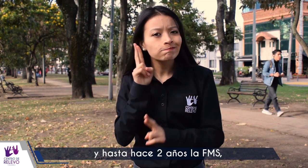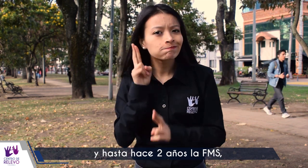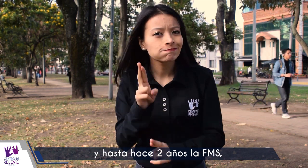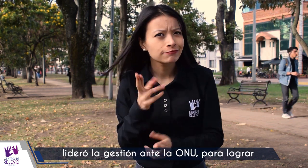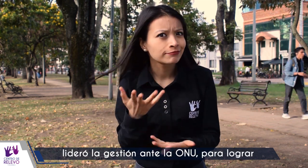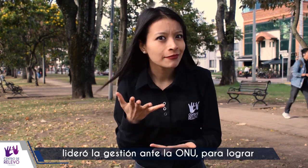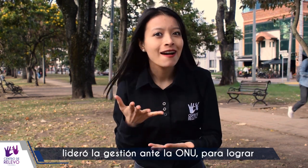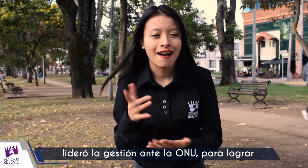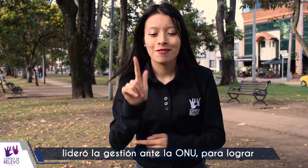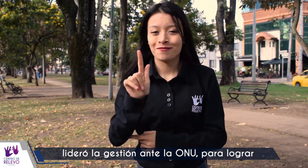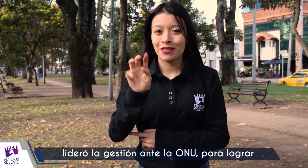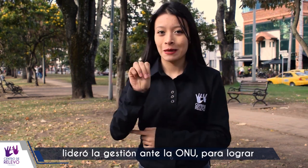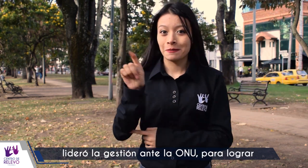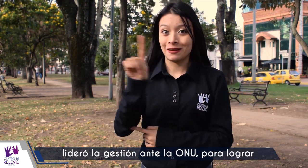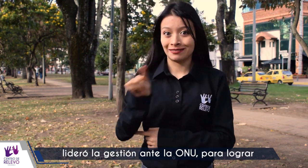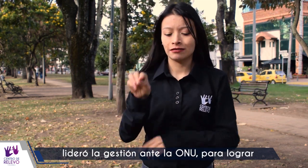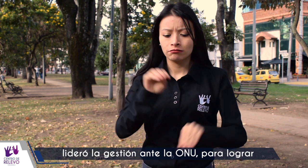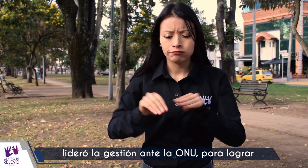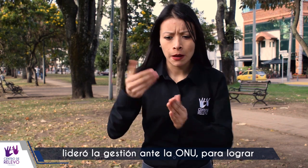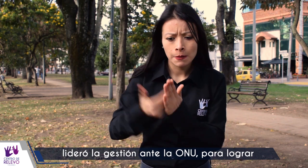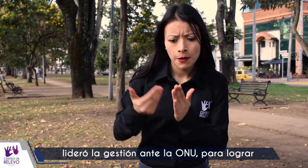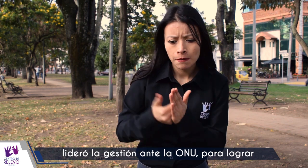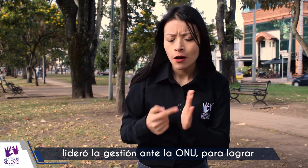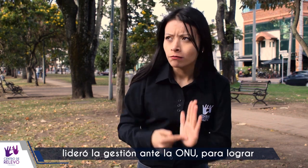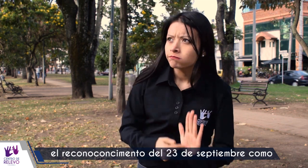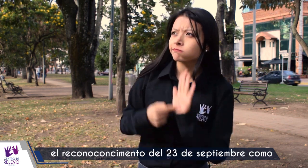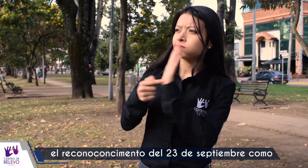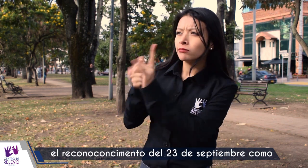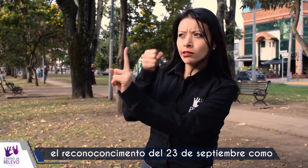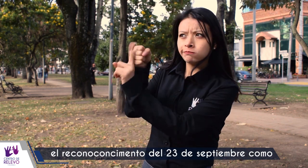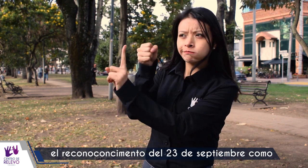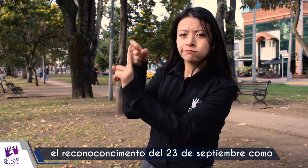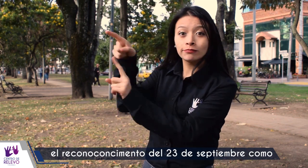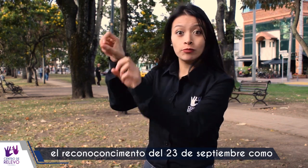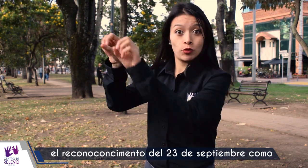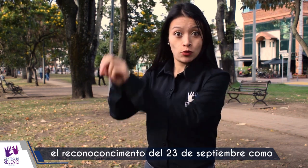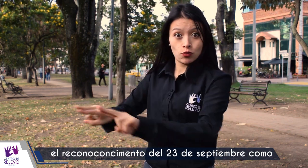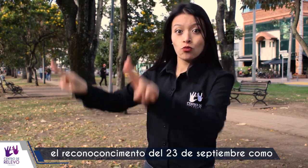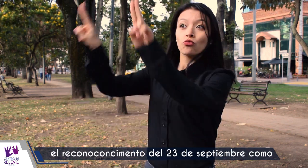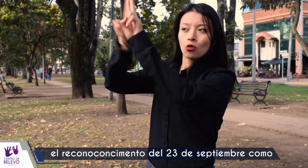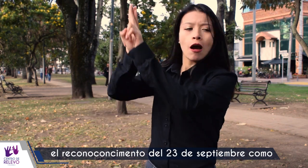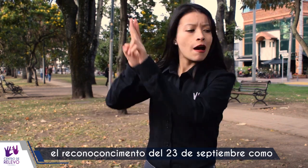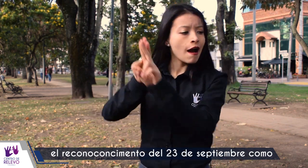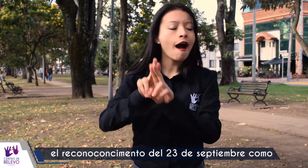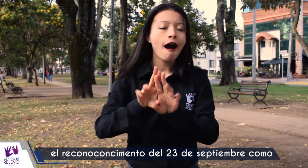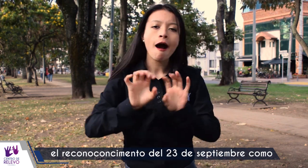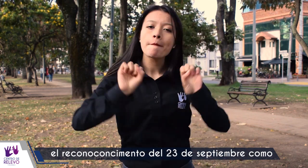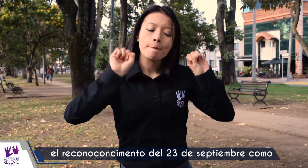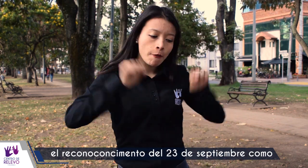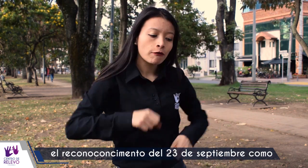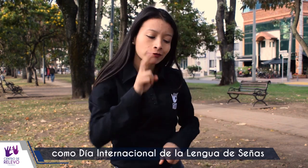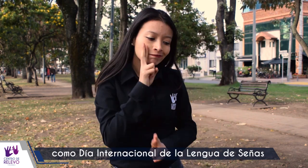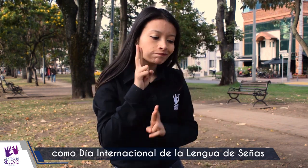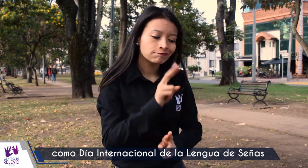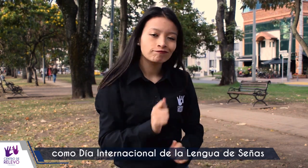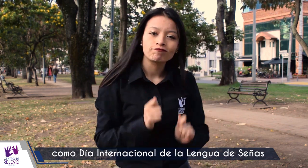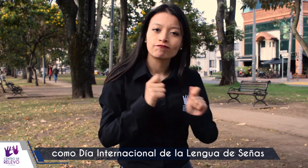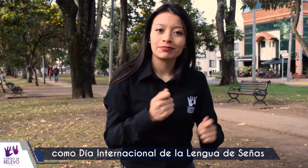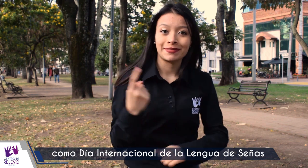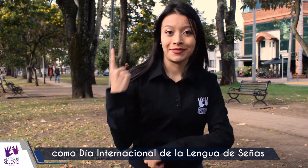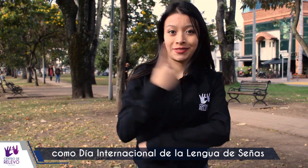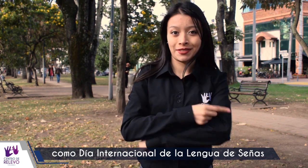Mundial de Sordos lideró la gestión ante la ONU para lograr el reconocimiento del 23 de septiembre como Día